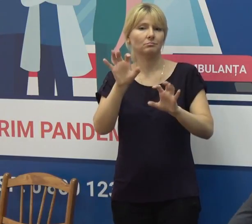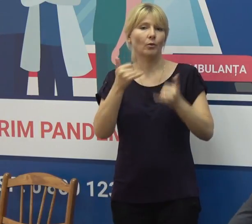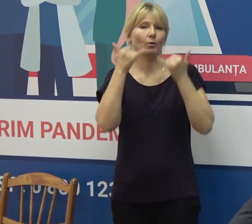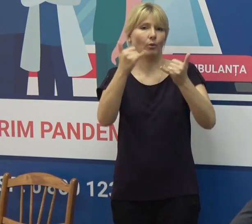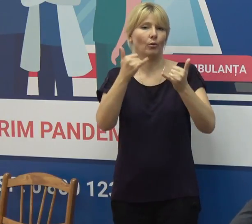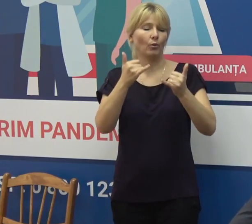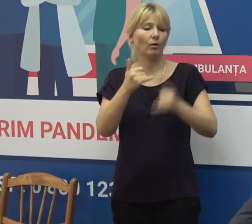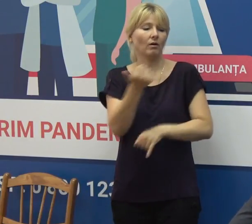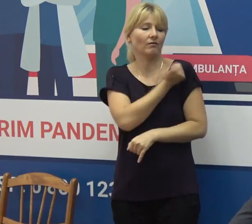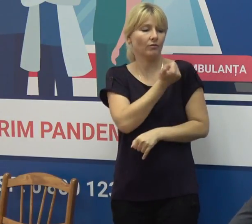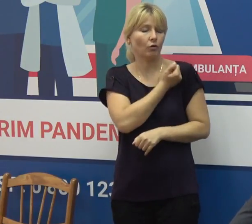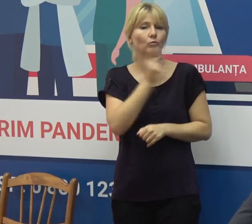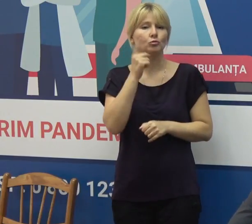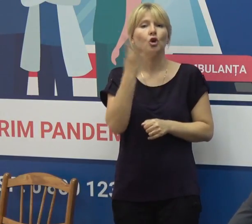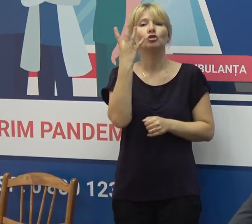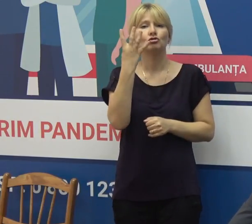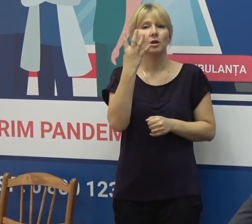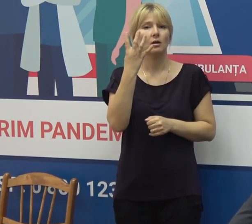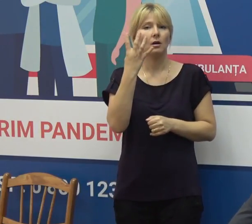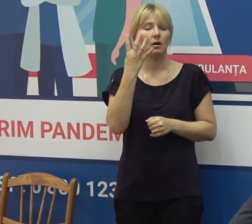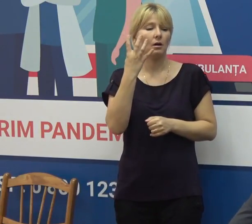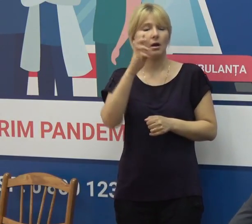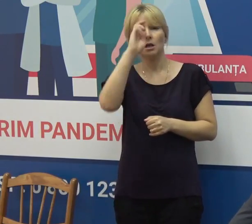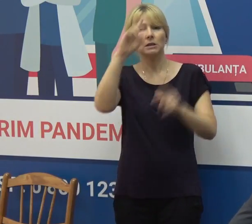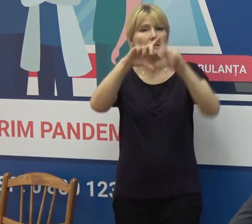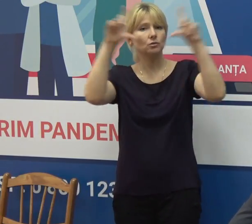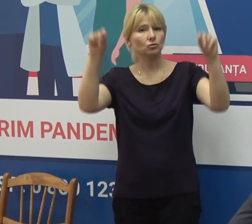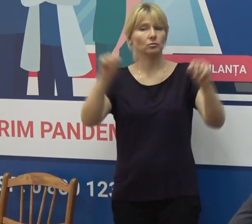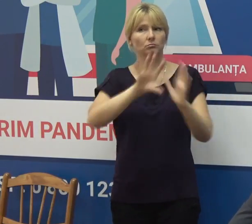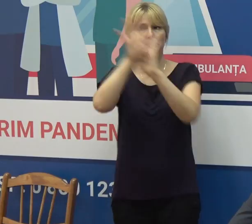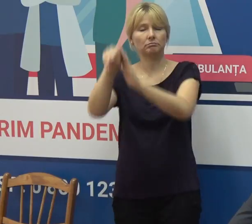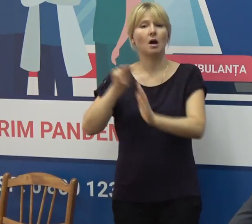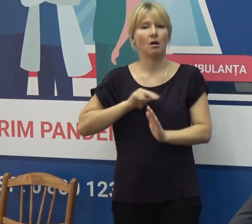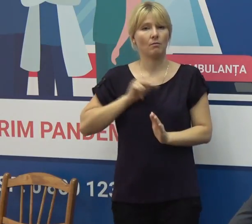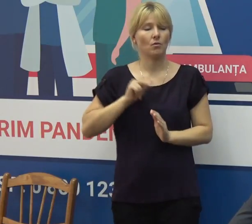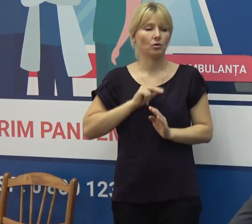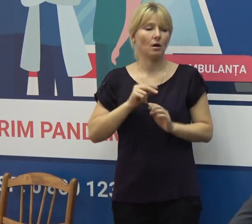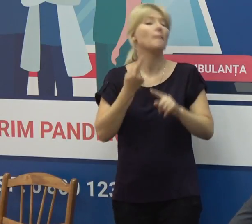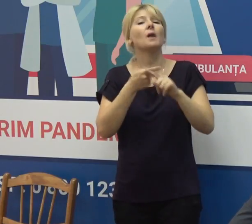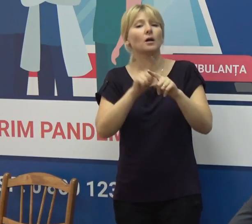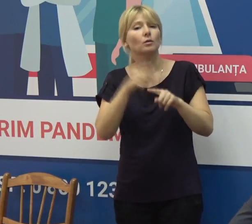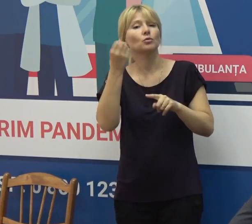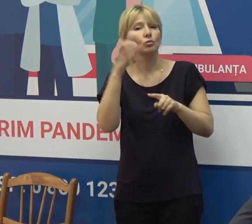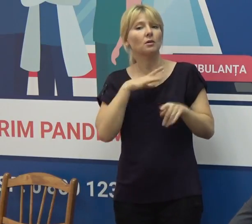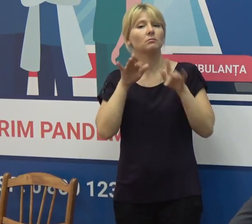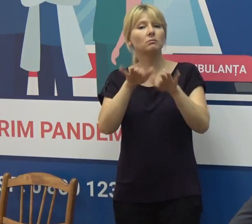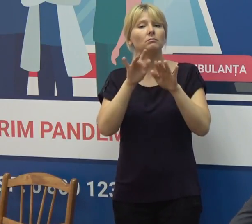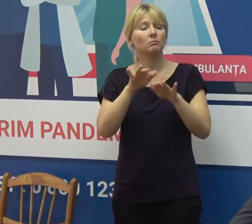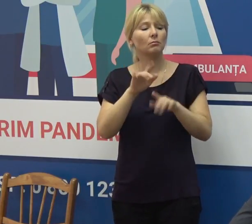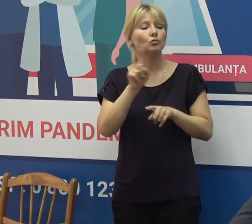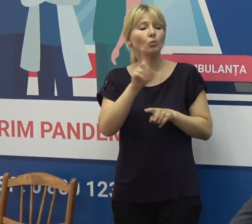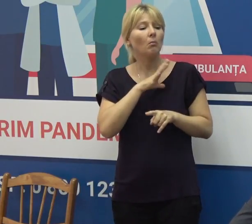colegi din patru instituții republicane. O inițiativă la fel foarte bună în acest weekend a fost